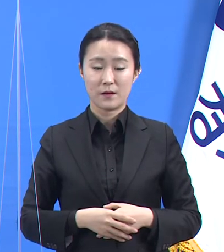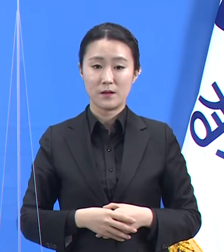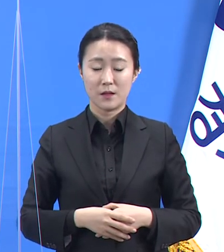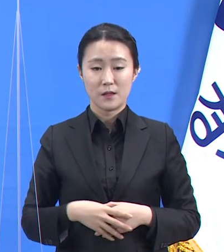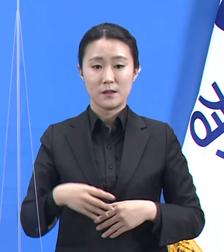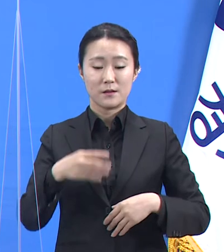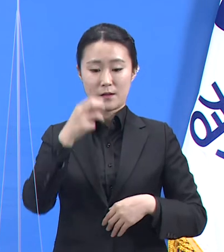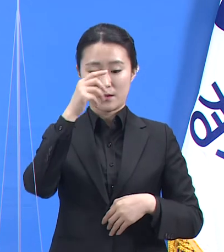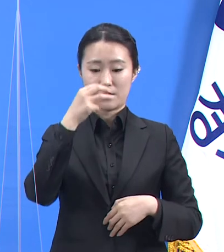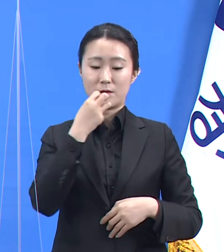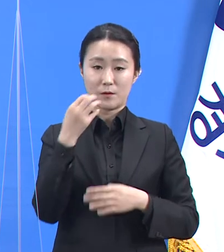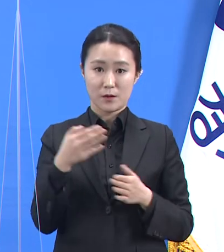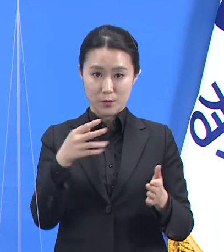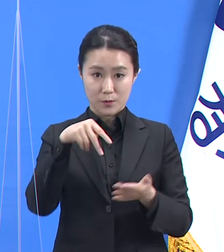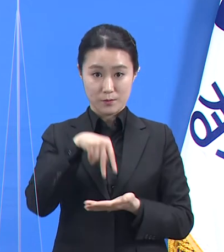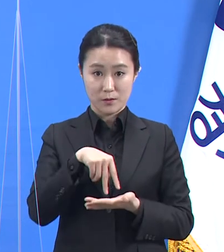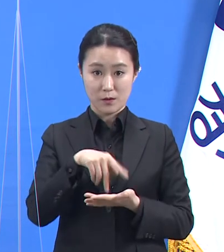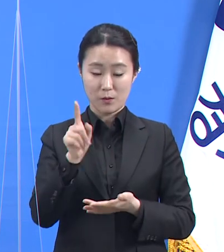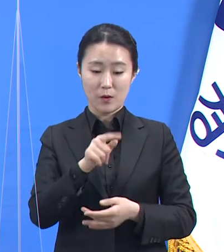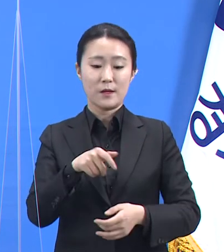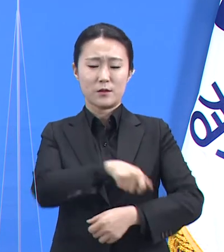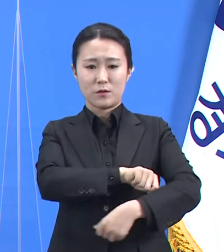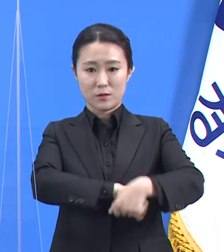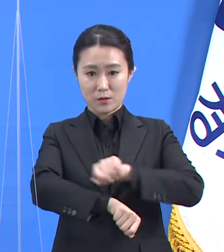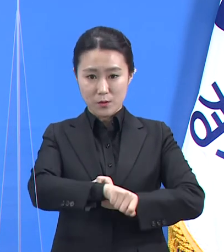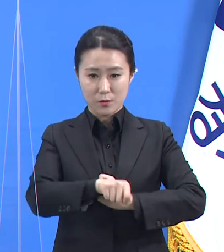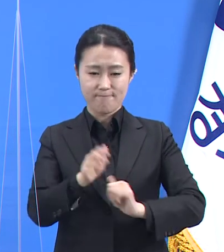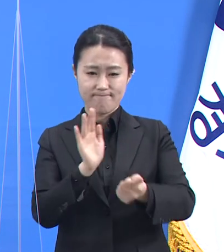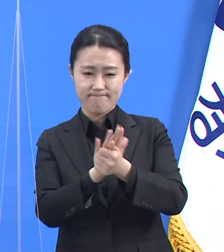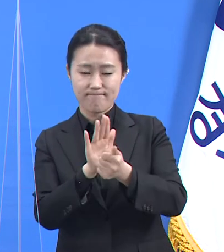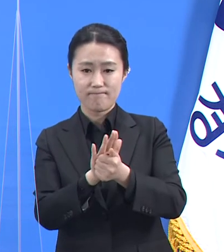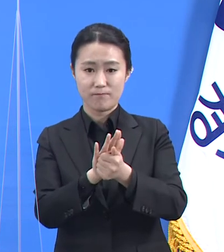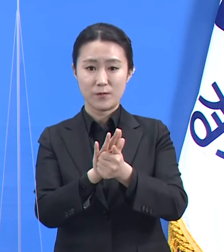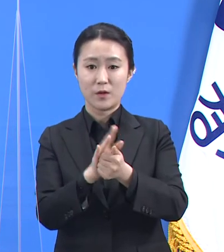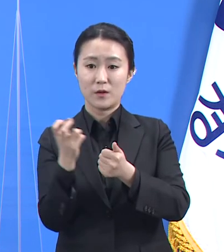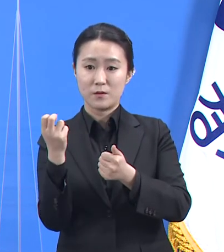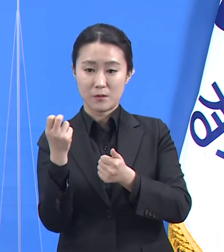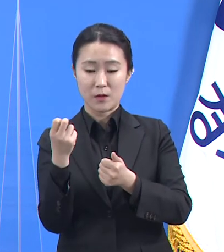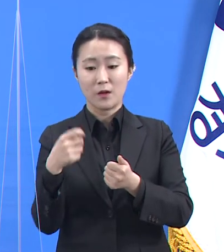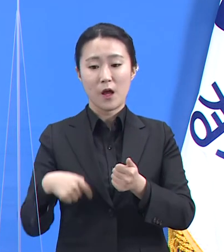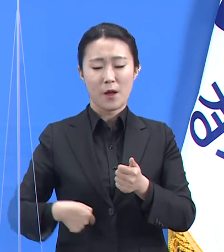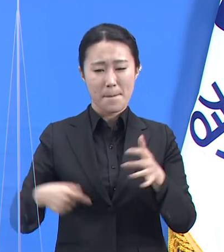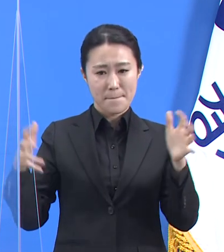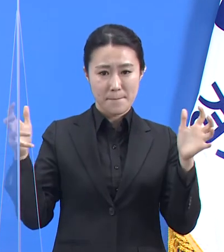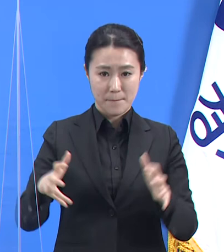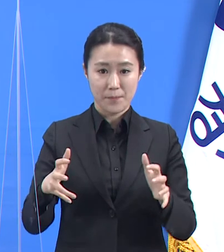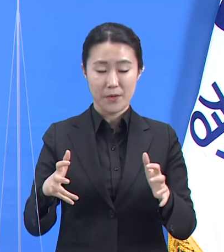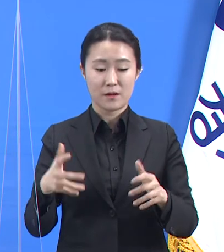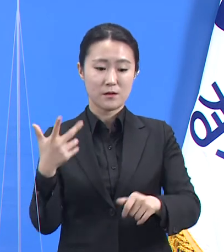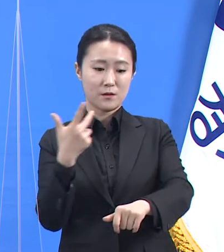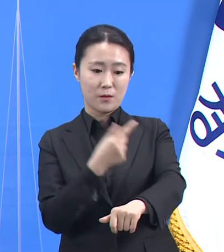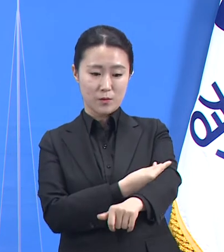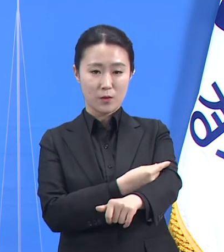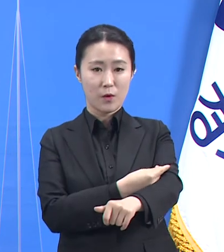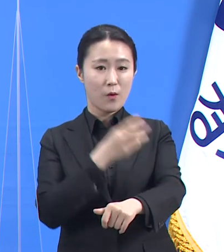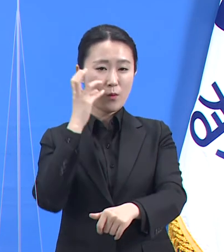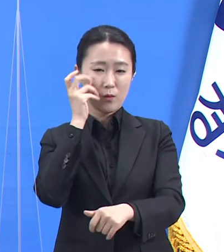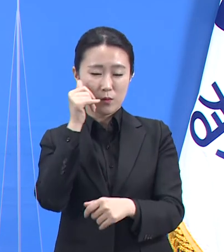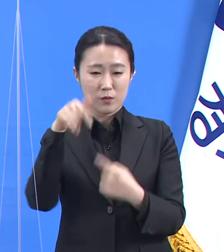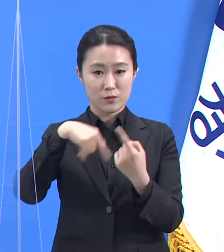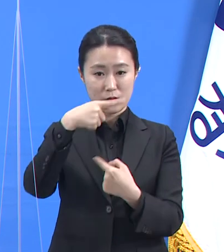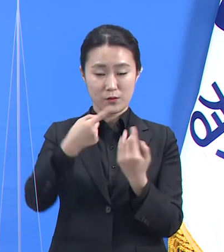적극적으로 역할하면서 유기적인 협력체계를 구성하고 백신 접종의 과업을 원활히 수행하는 데 기여하겠습니다.